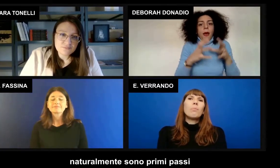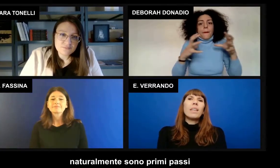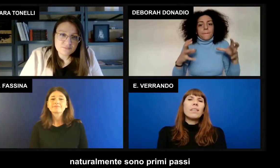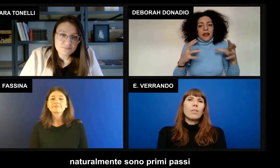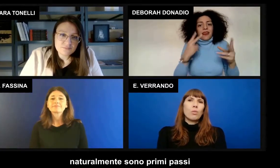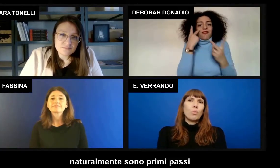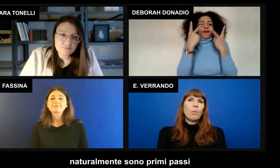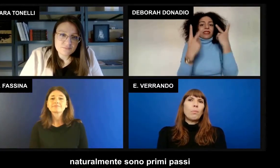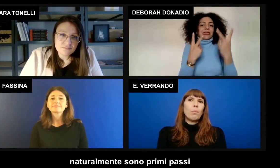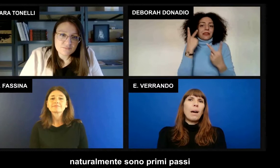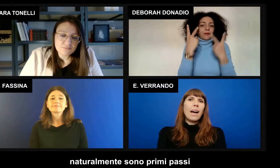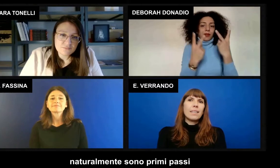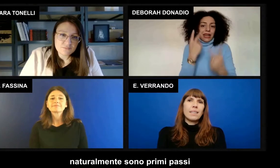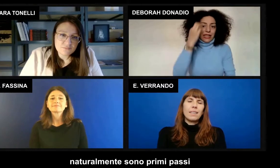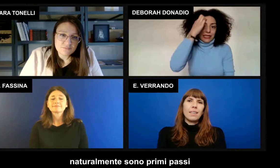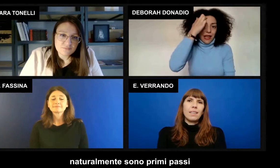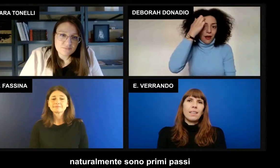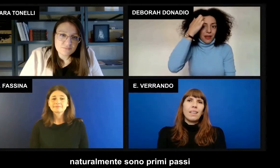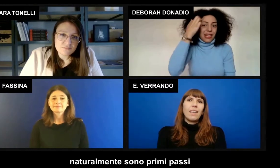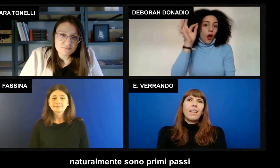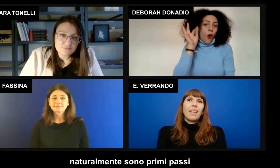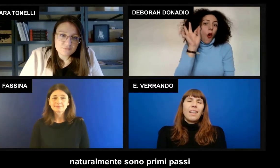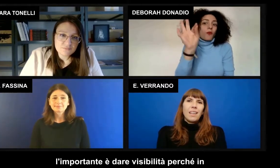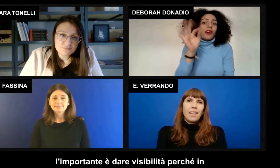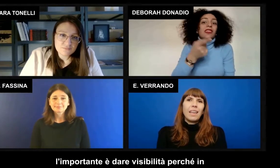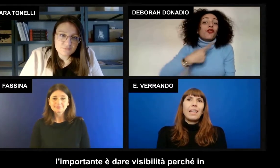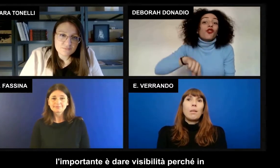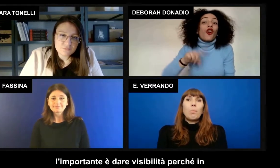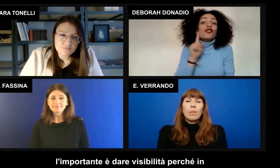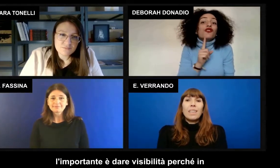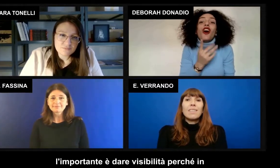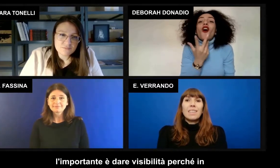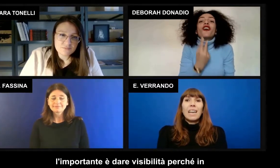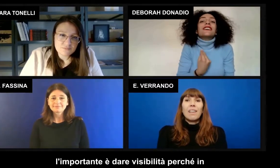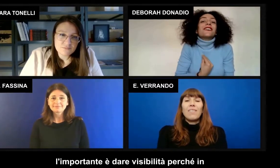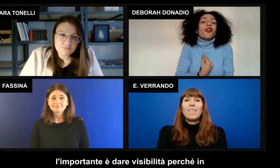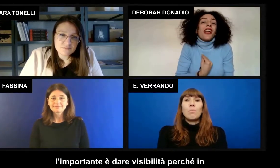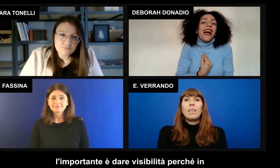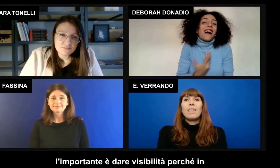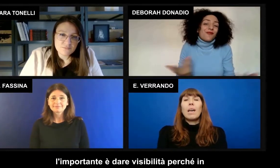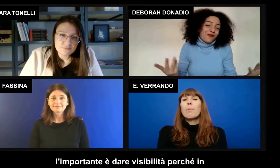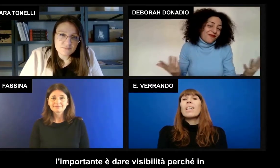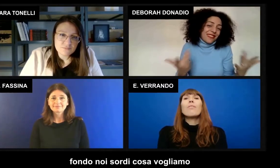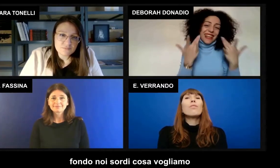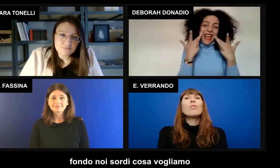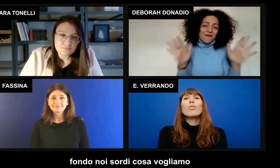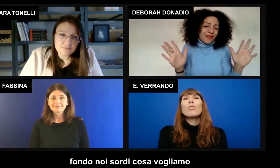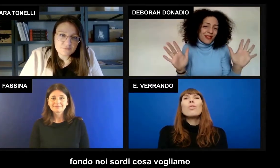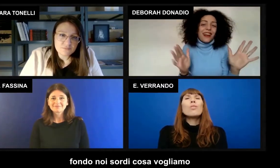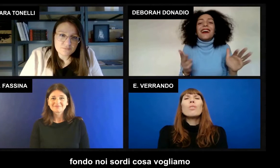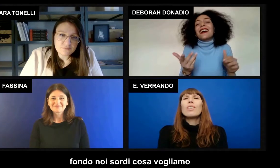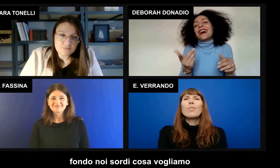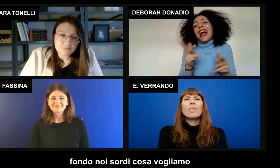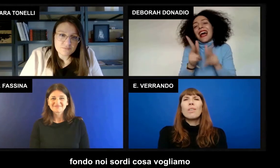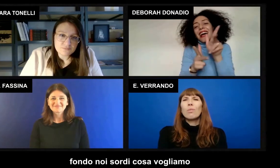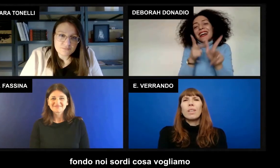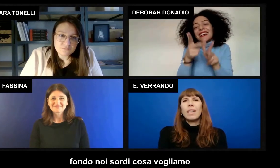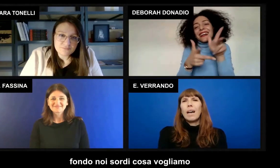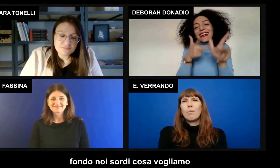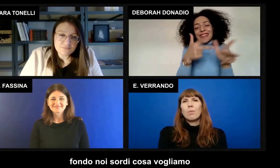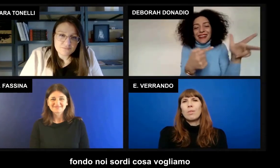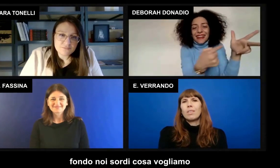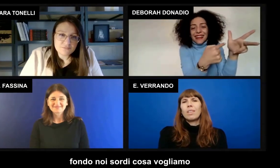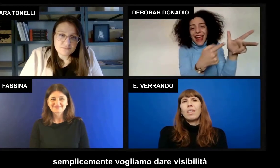Naturalmente sono primi passi. L'importante è dare visibilità perché in fondo noi sordi cosa